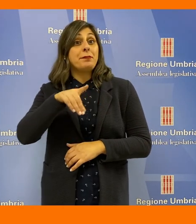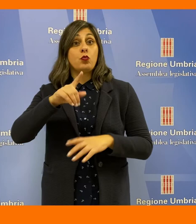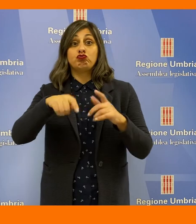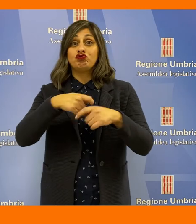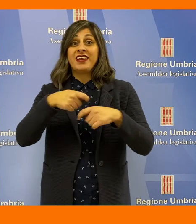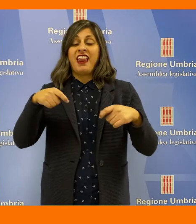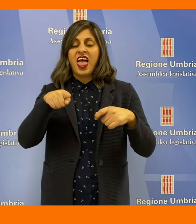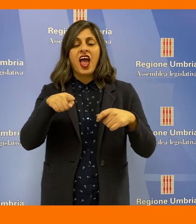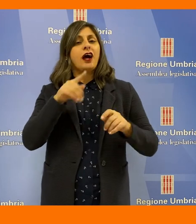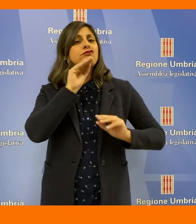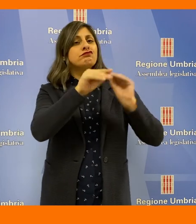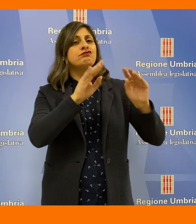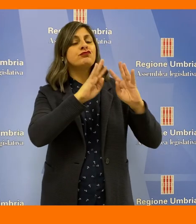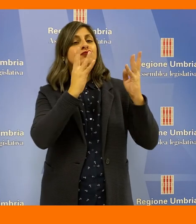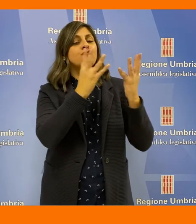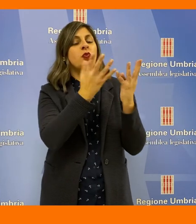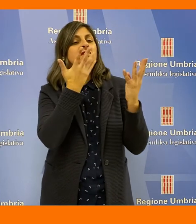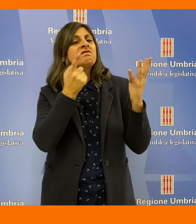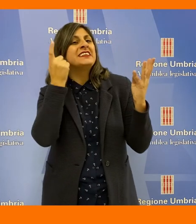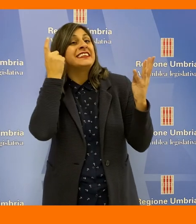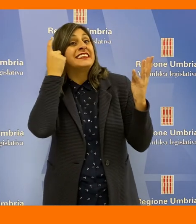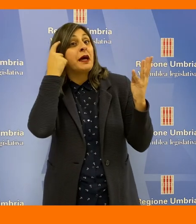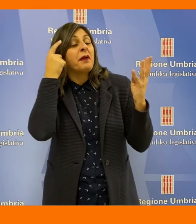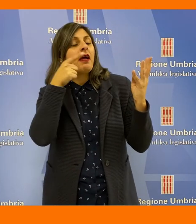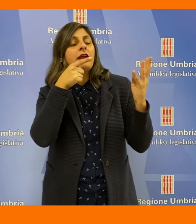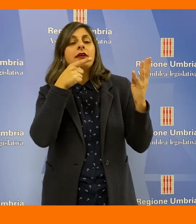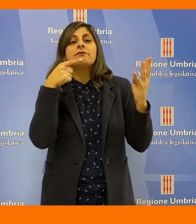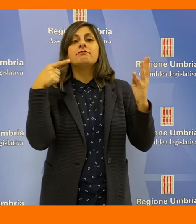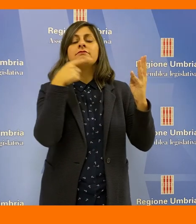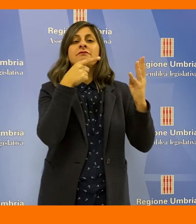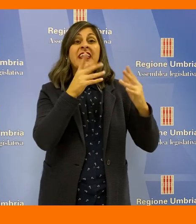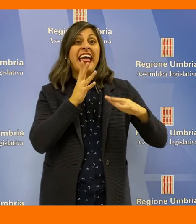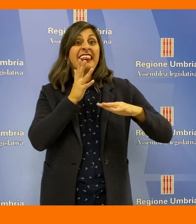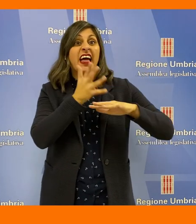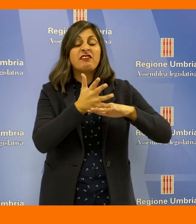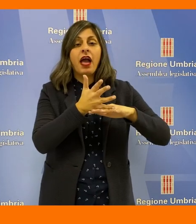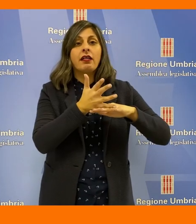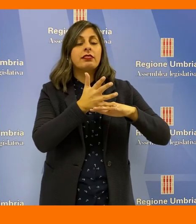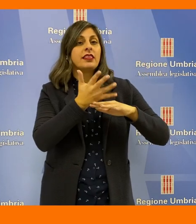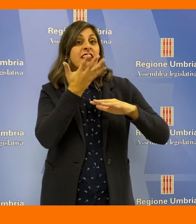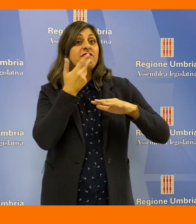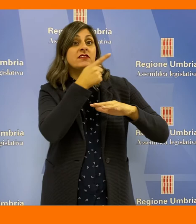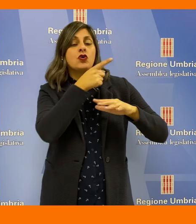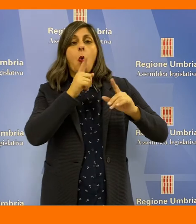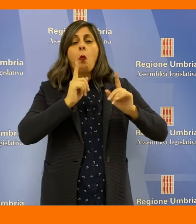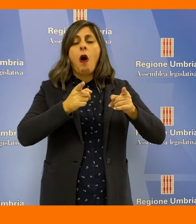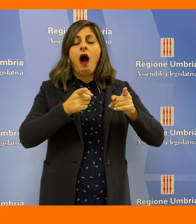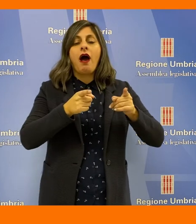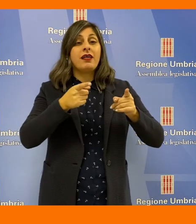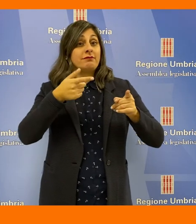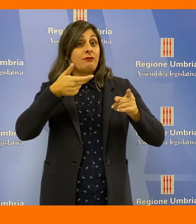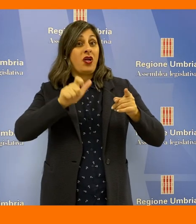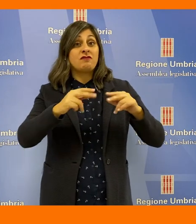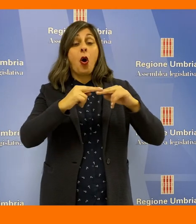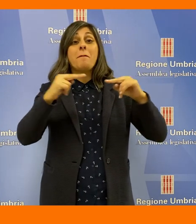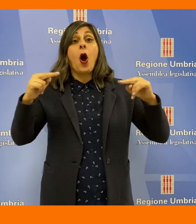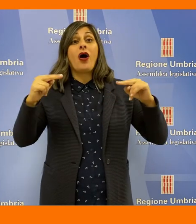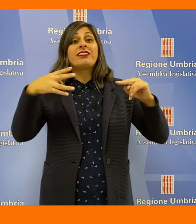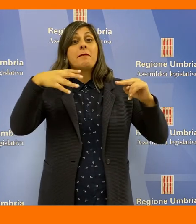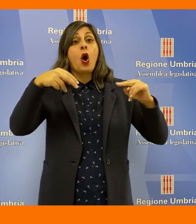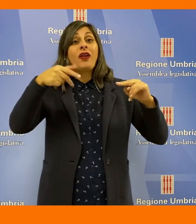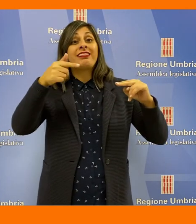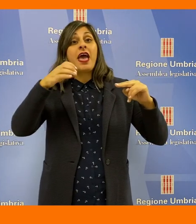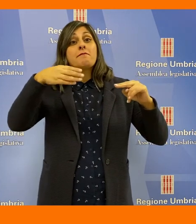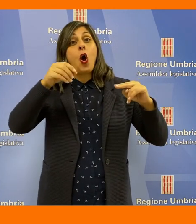Peppucci della Lega interroga la Giunta per conoscere quali azioni e interventi intenda mettere in campo affinché il